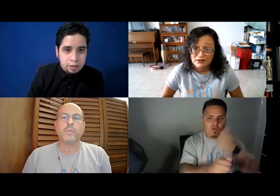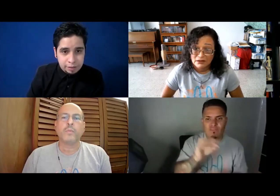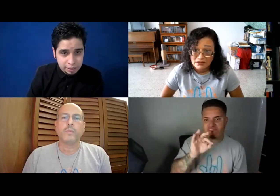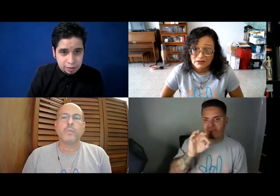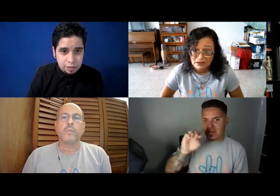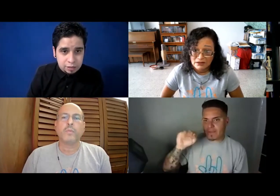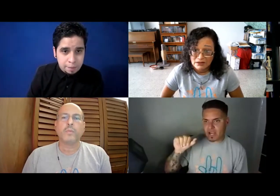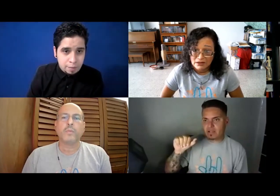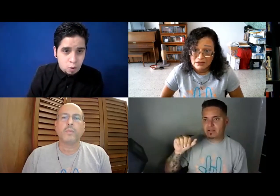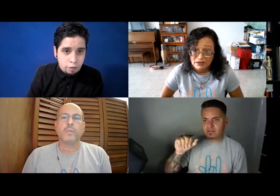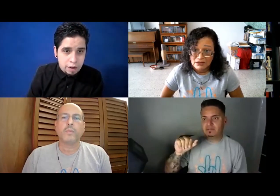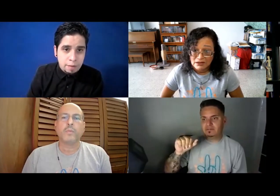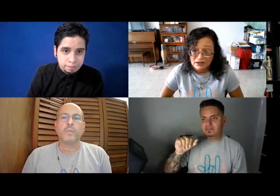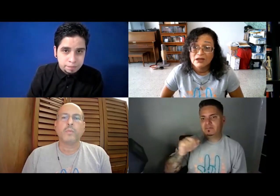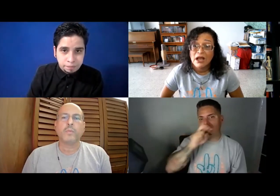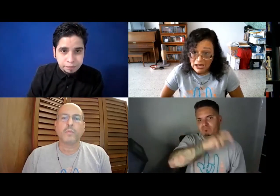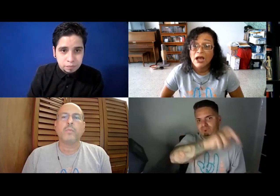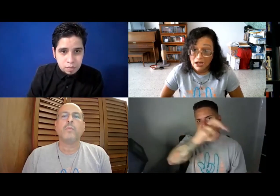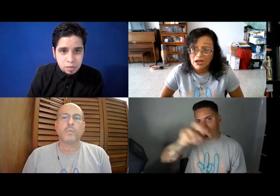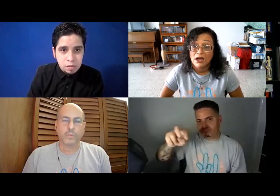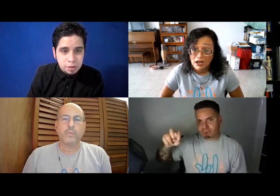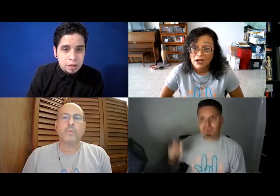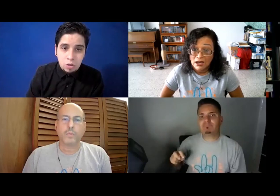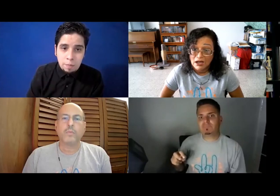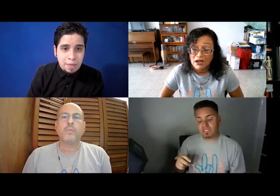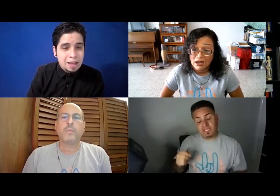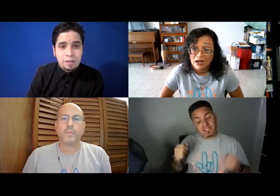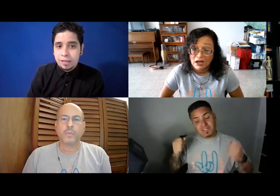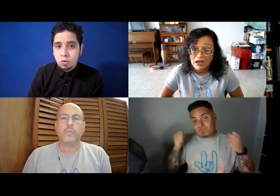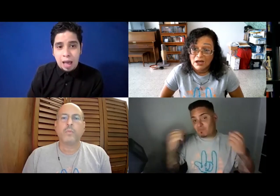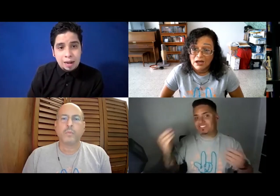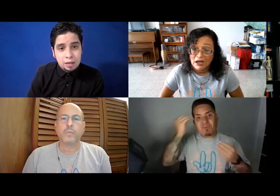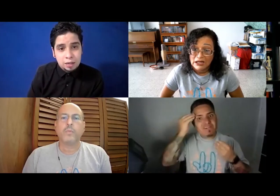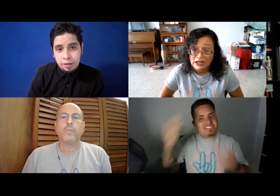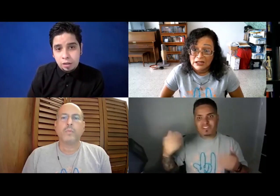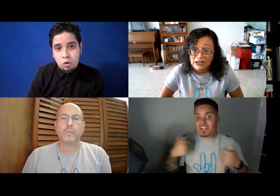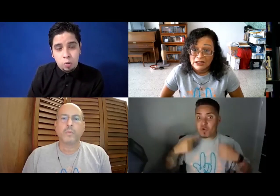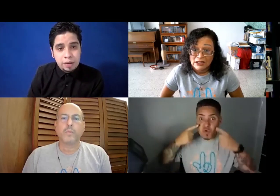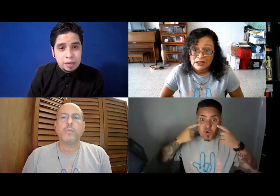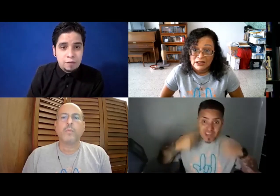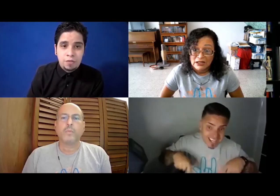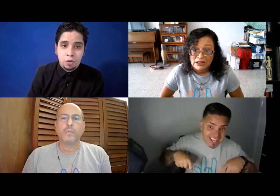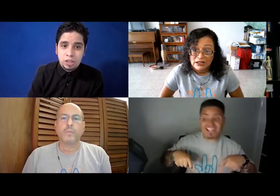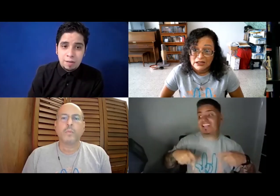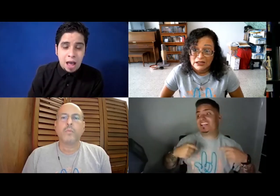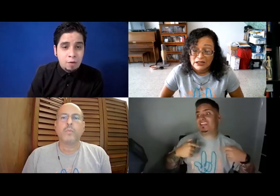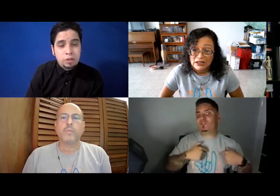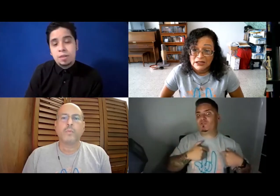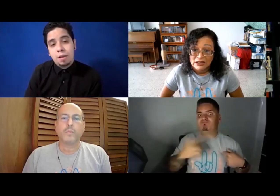independientes de intérpretes bajo FEMA. Y nos mandaban a diferentes lugares y realmente lo que uno veía era información que uno trabajaba o no terminaba